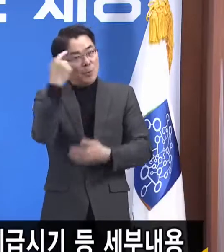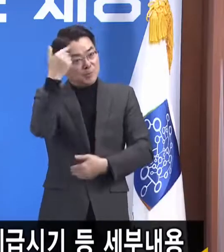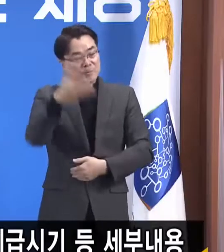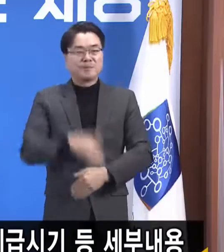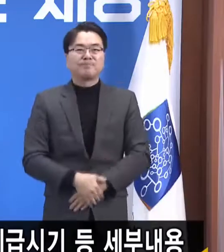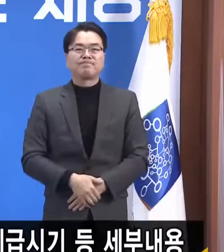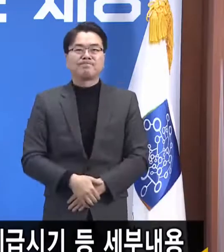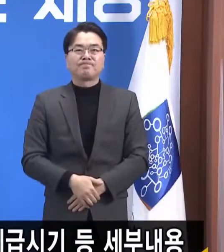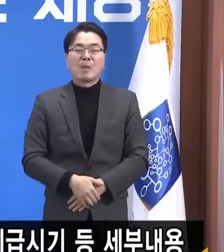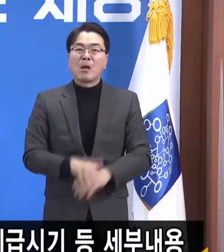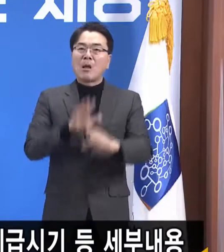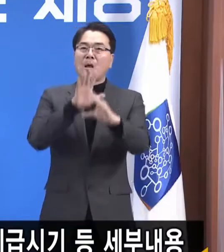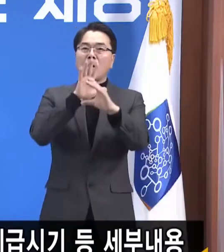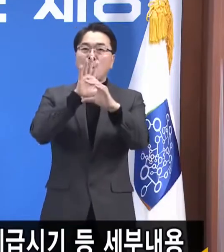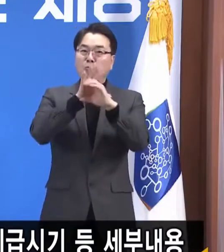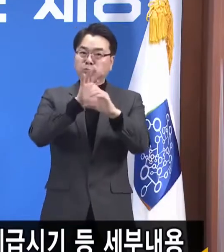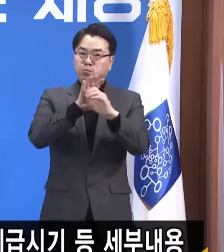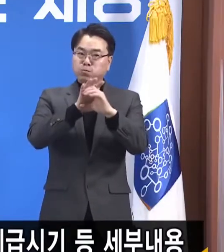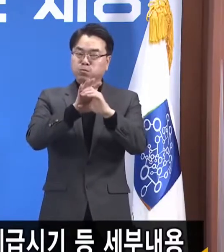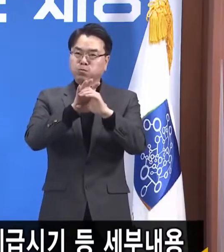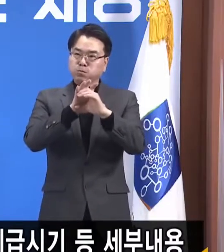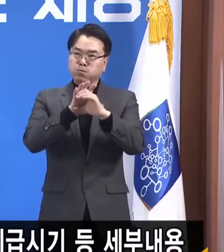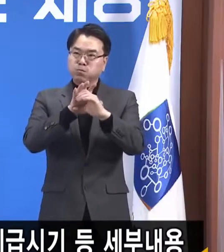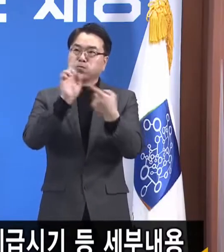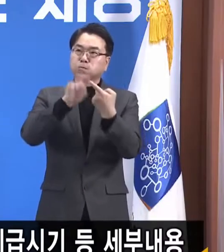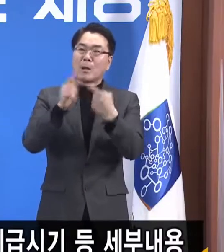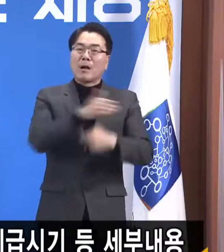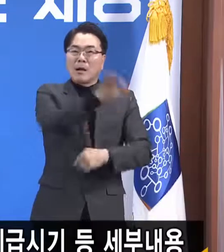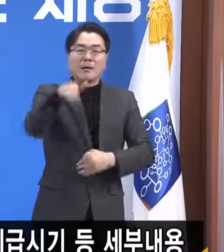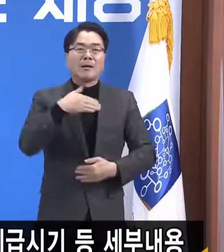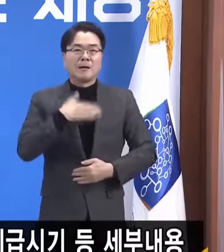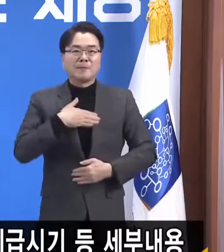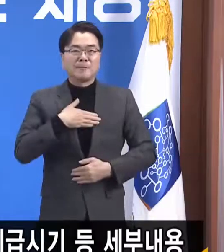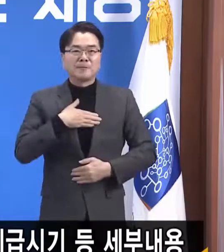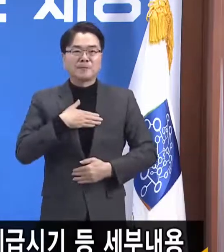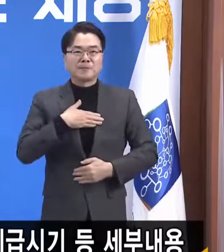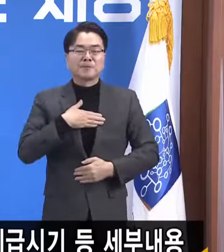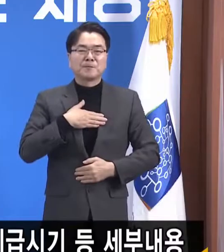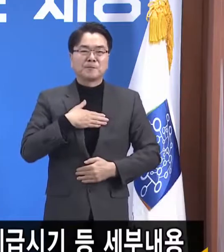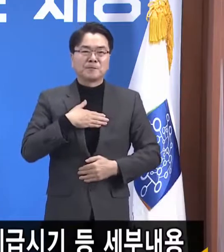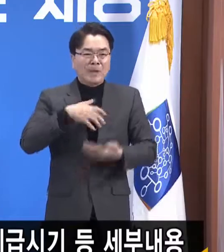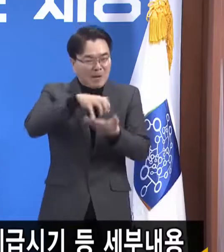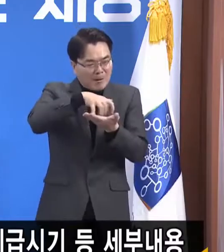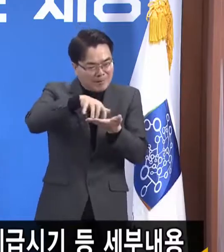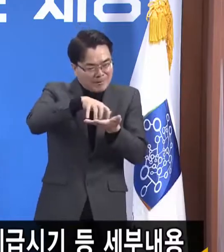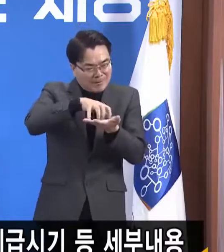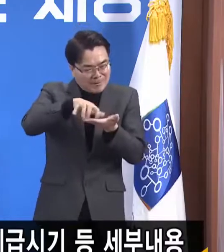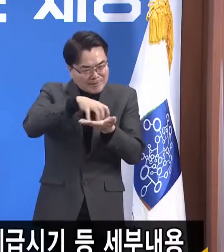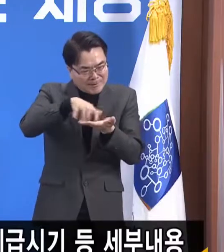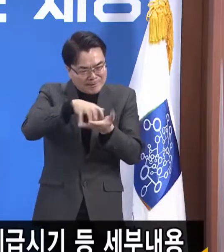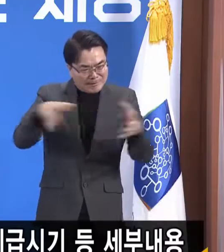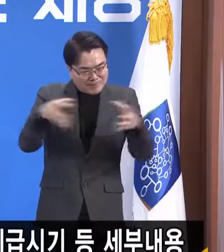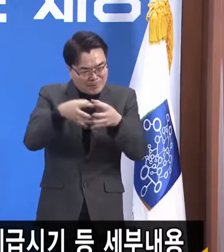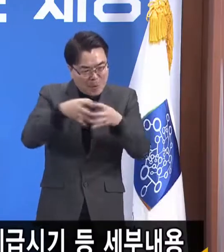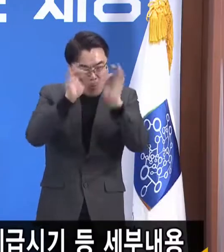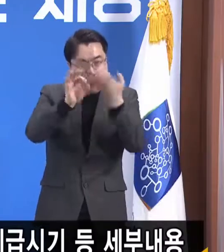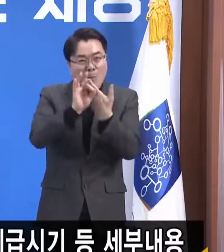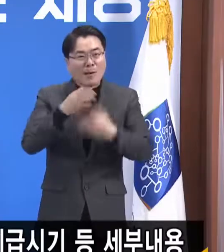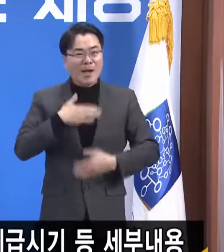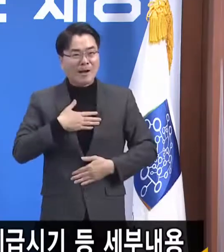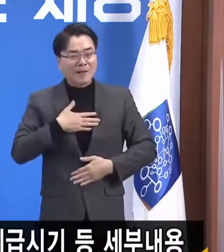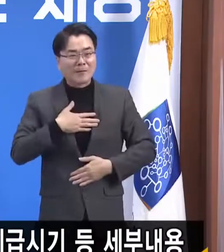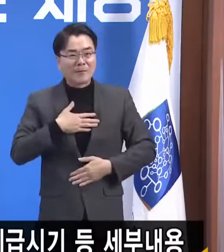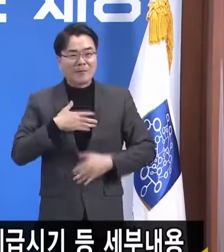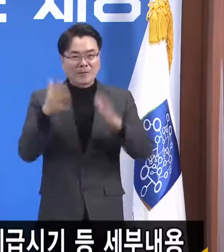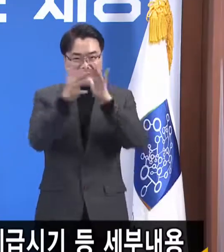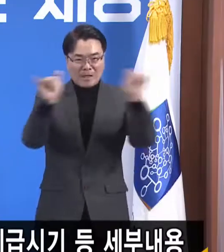코로나19는 여러분 다 아시는 것처럼 매우 통계적입니다. 우리 국민들께서 이동이 많아지고